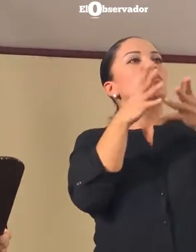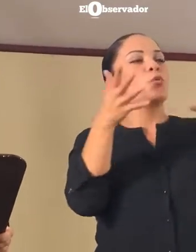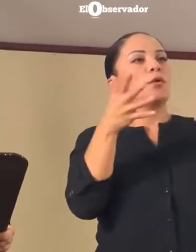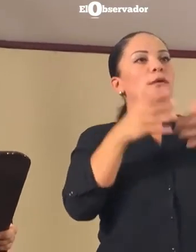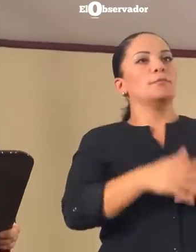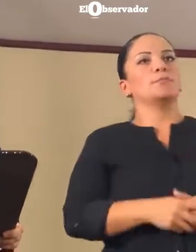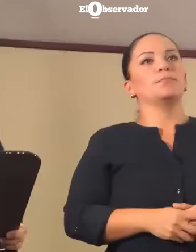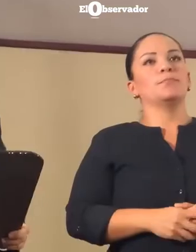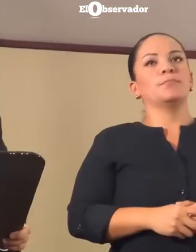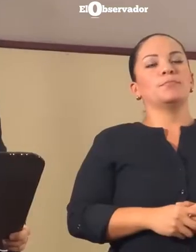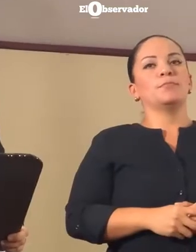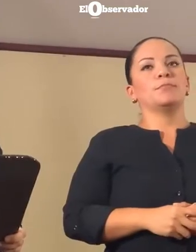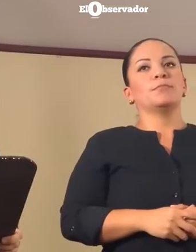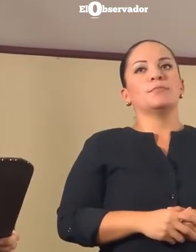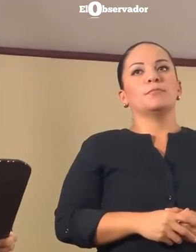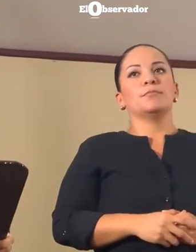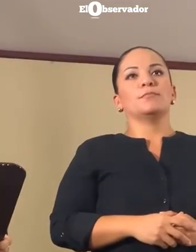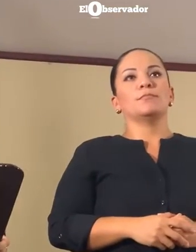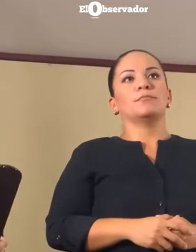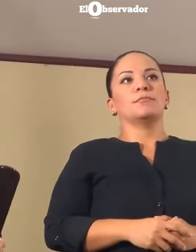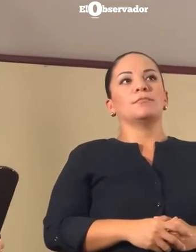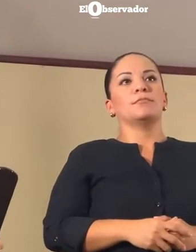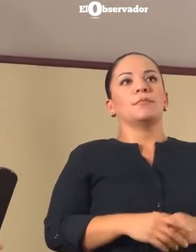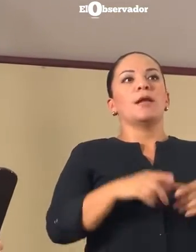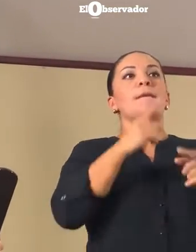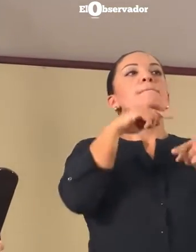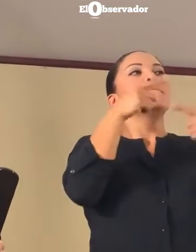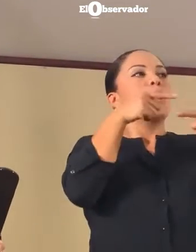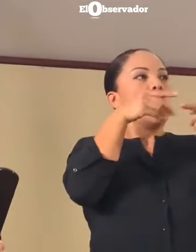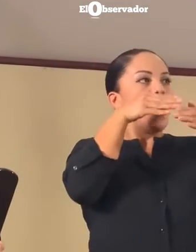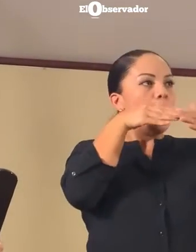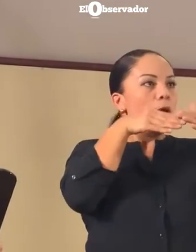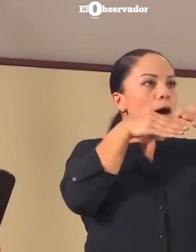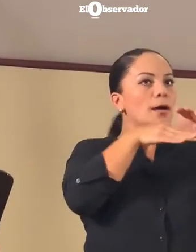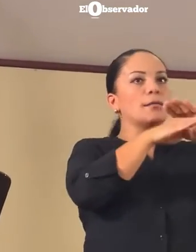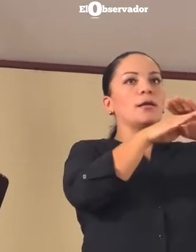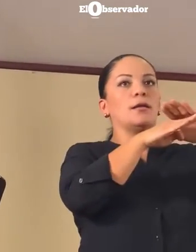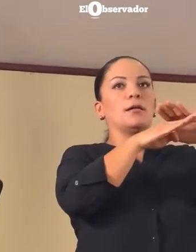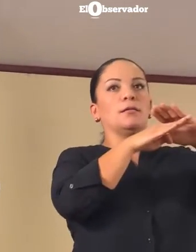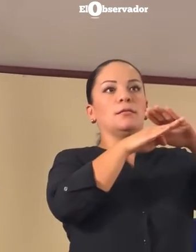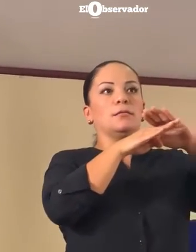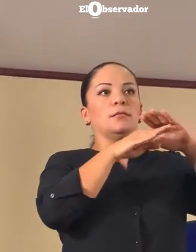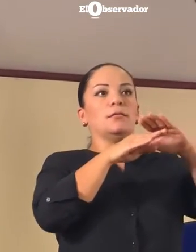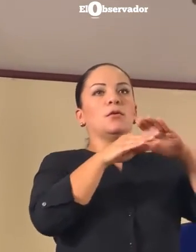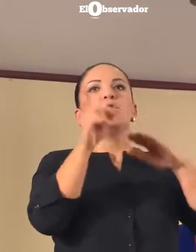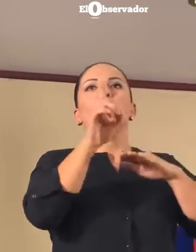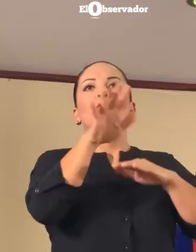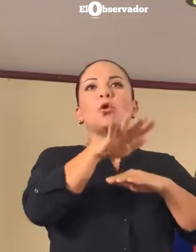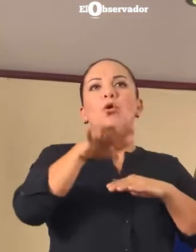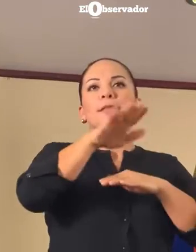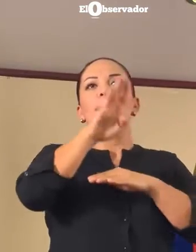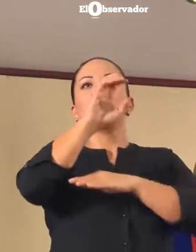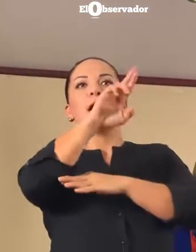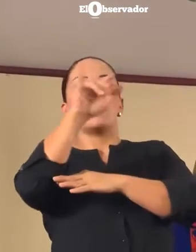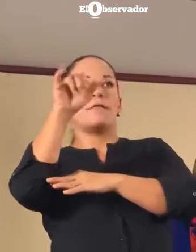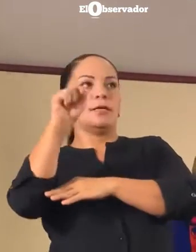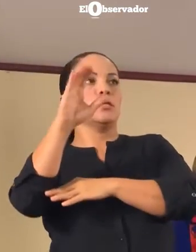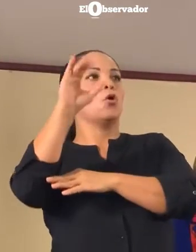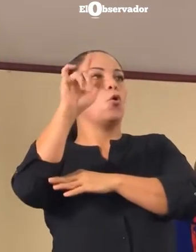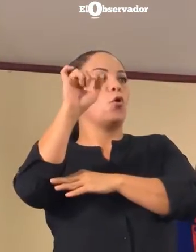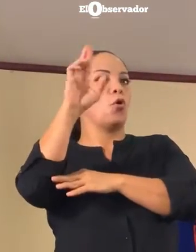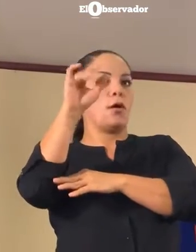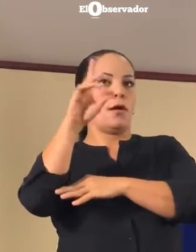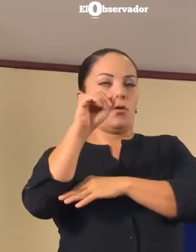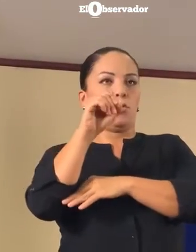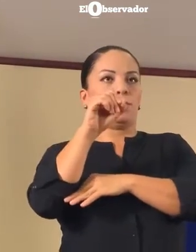toque o entre hacia el norte de la barra del Colorado y